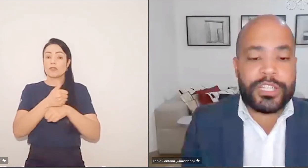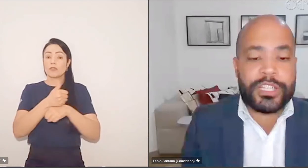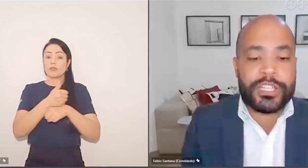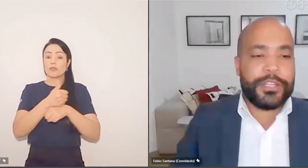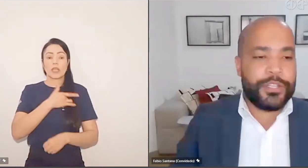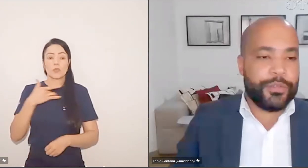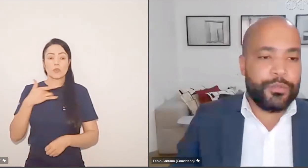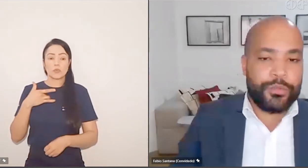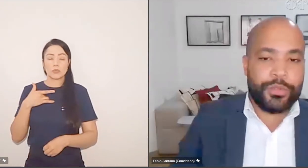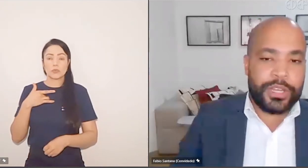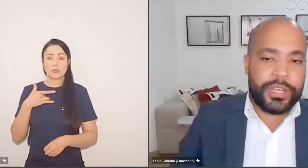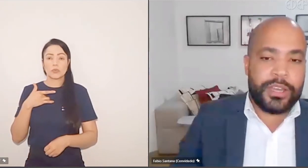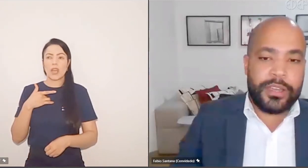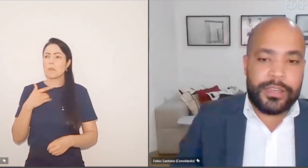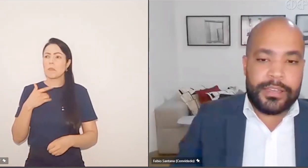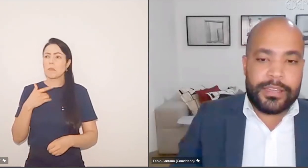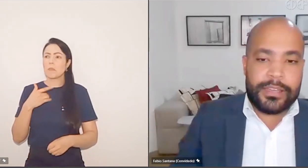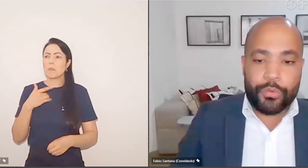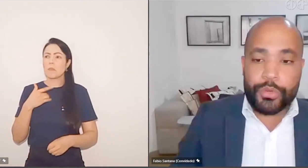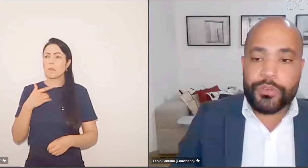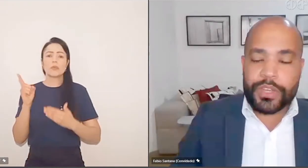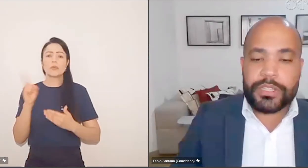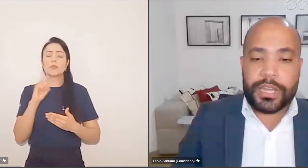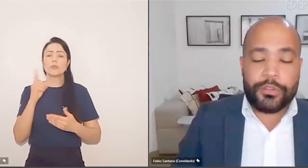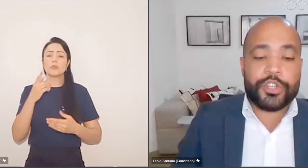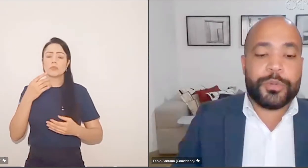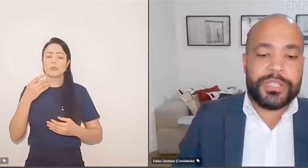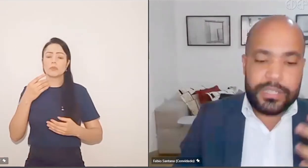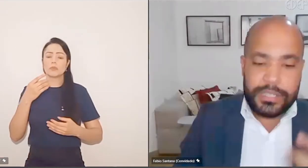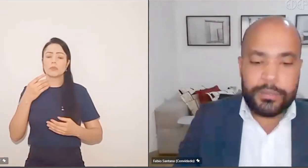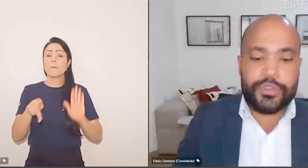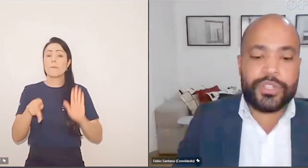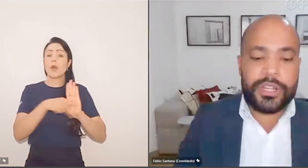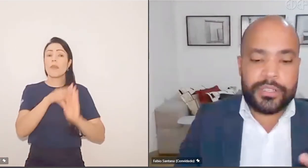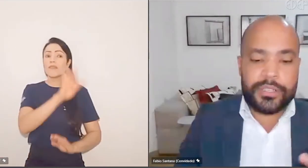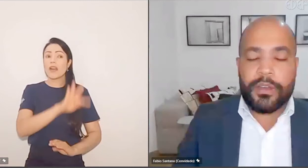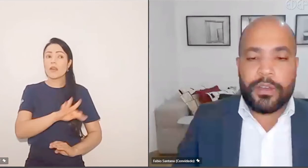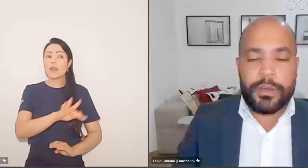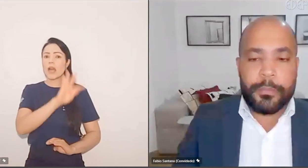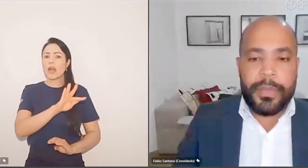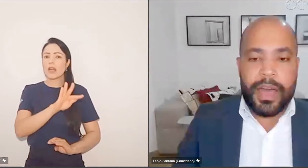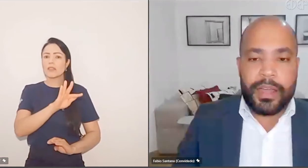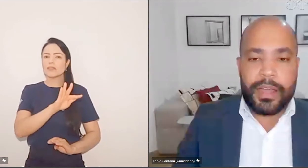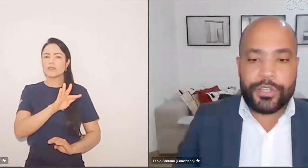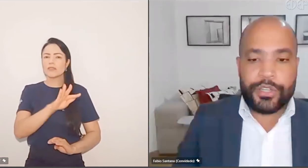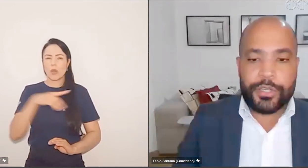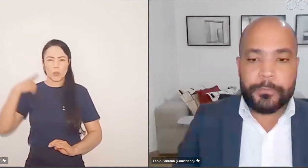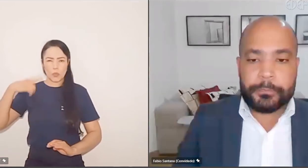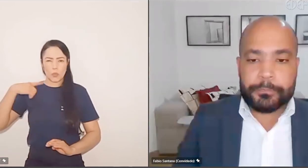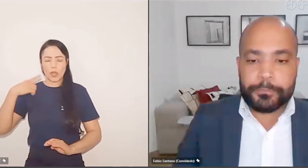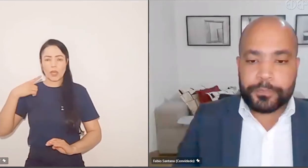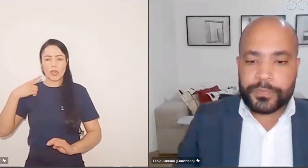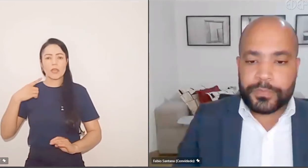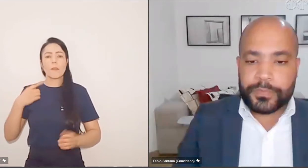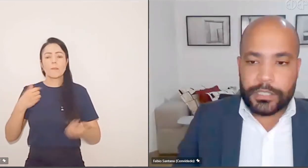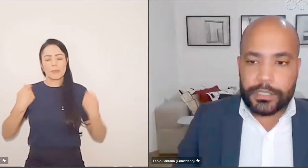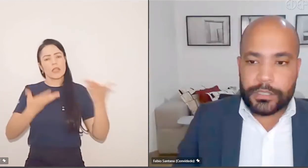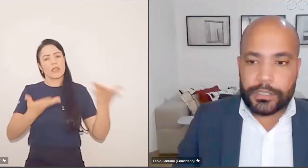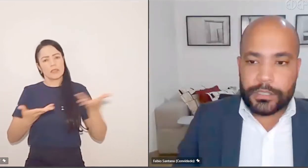isso não é muito debatido no âmbito universitário. Nós precisamos trazer isso para o debate